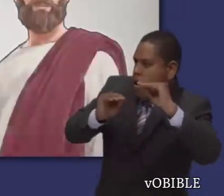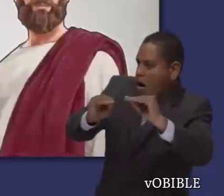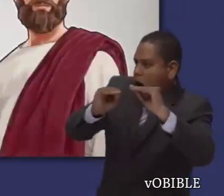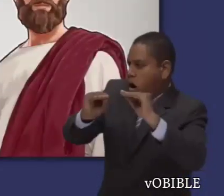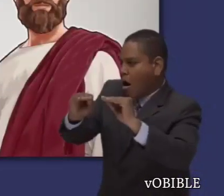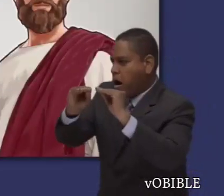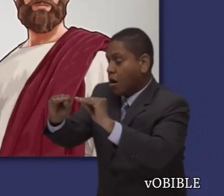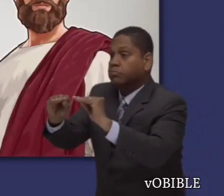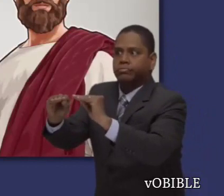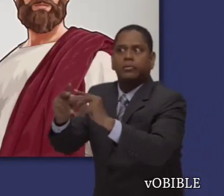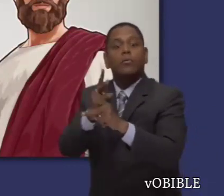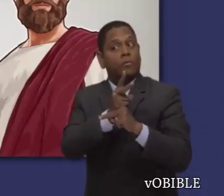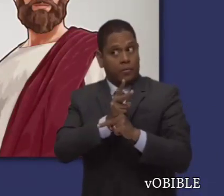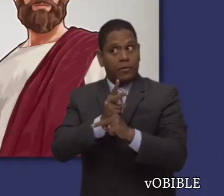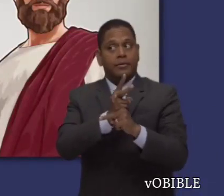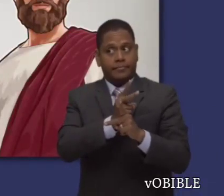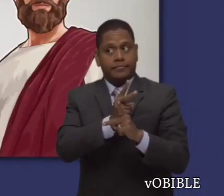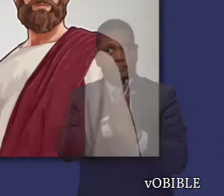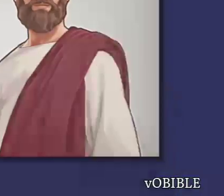Cristo no vino como ser humano.